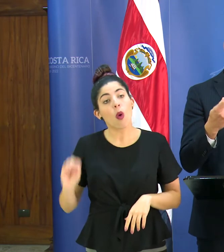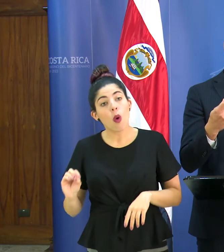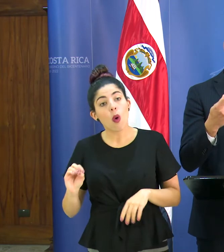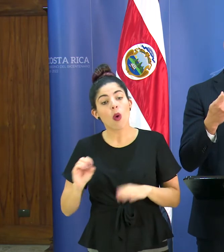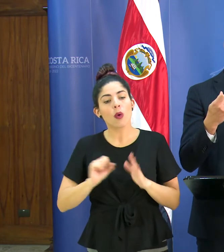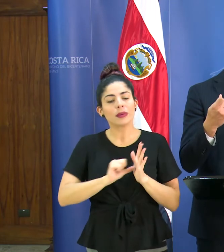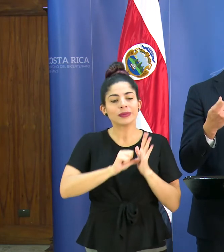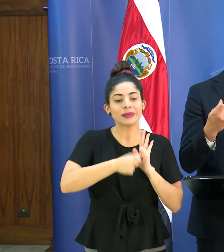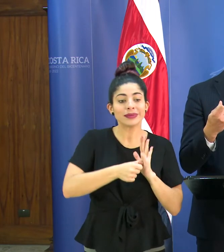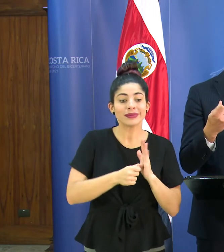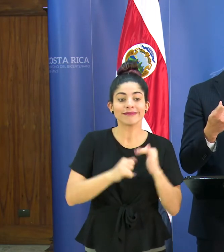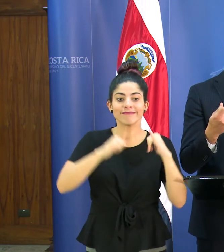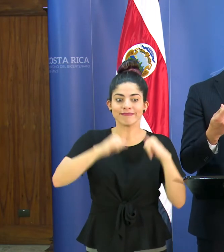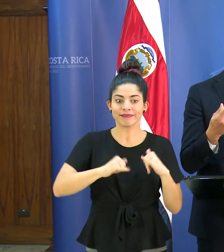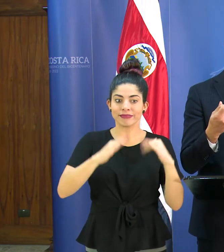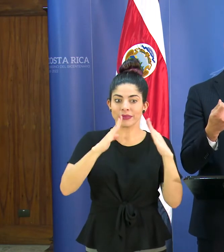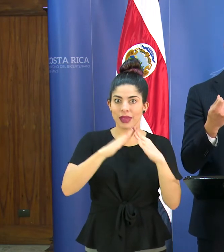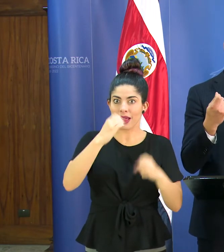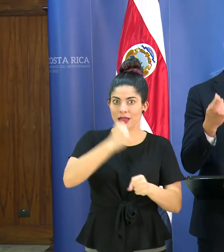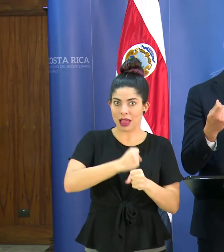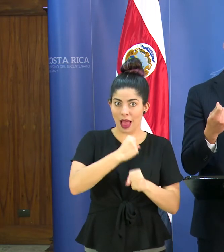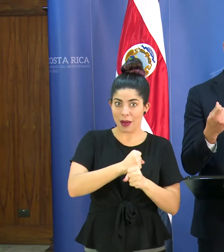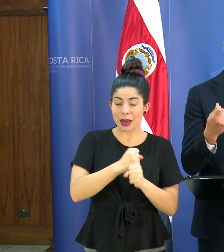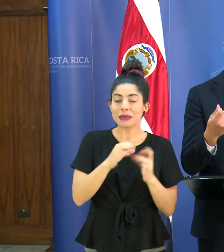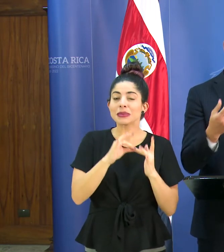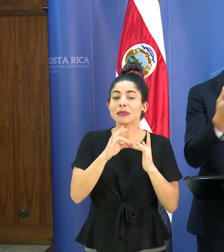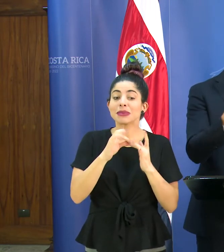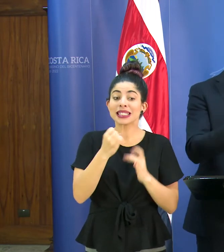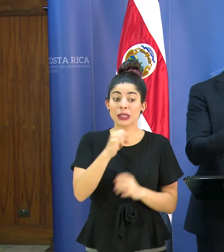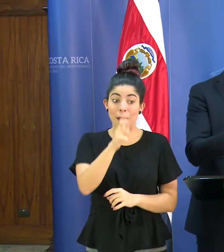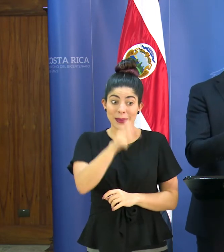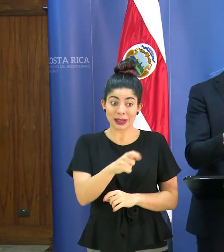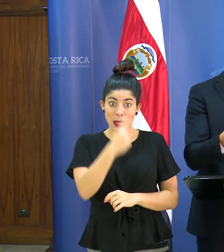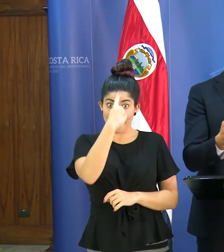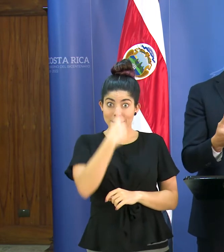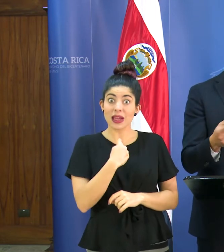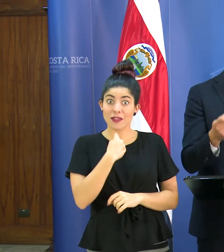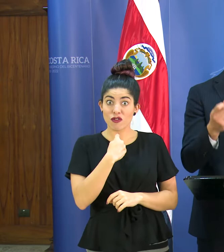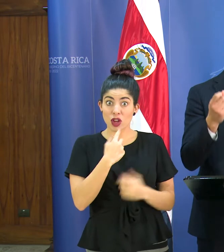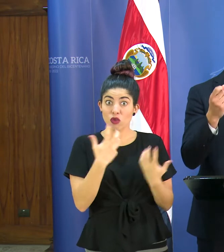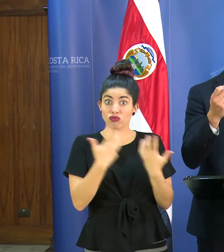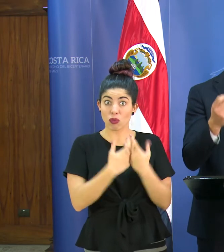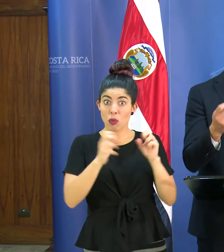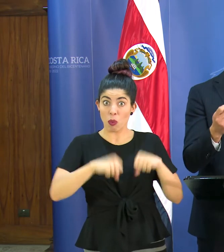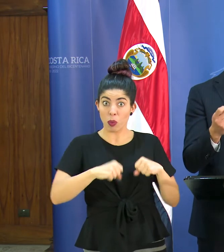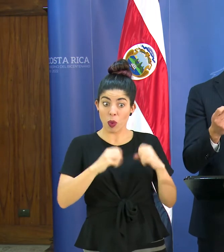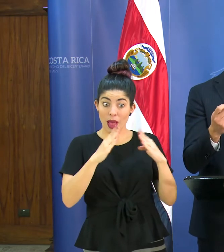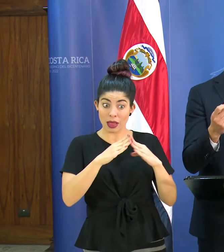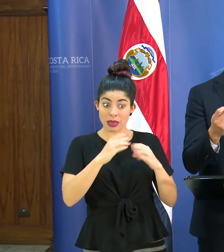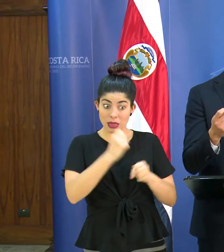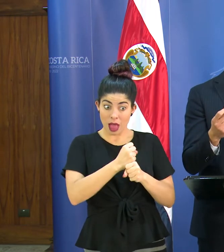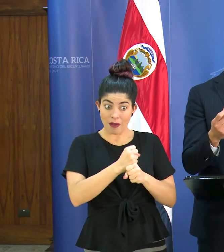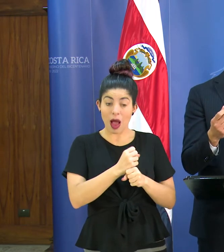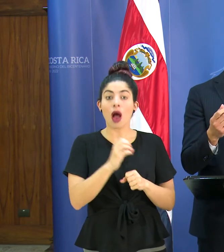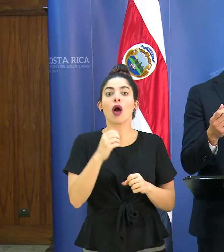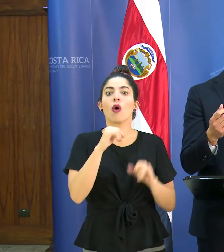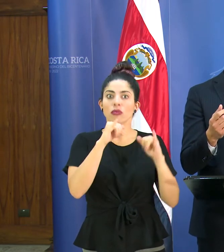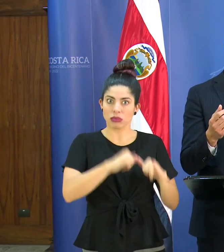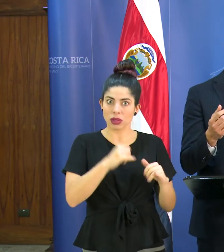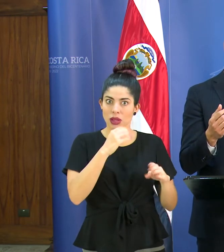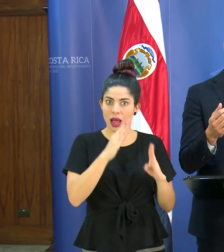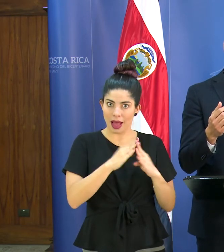énfasis en el teletrabajo, especialmente en los perfiles que obviamente cumplen con esta condición, pero que también tienen condiciones de riesgo.